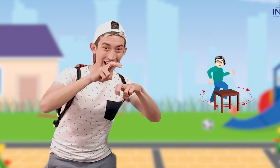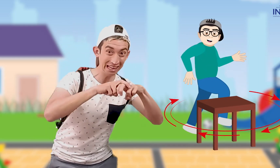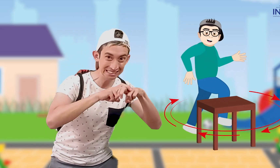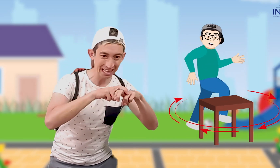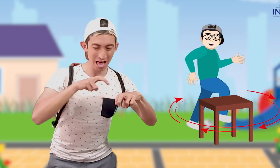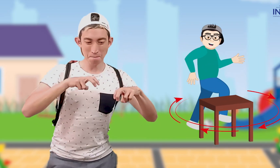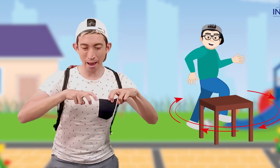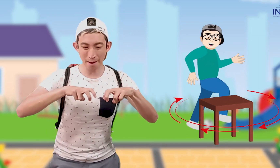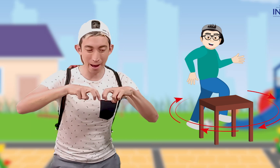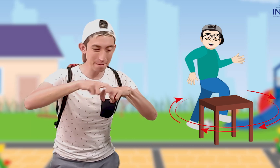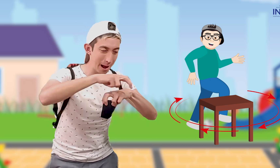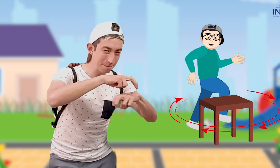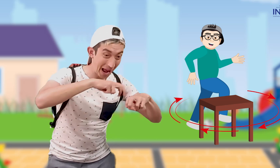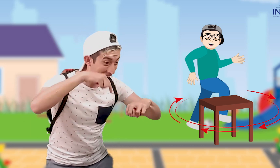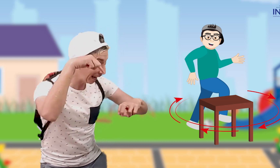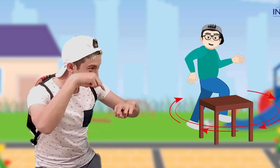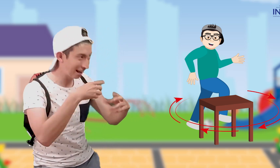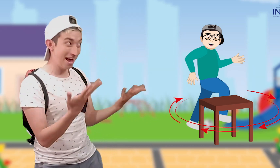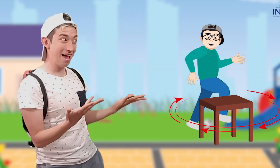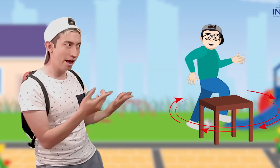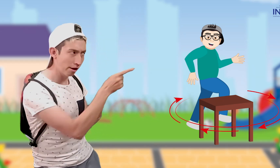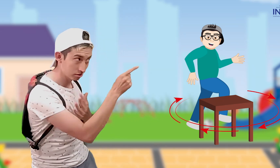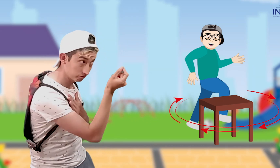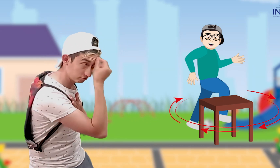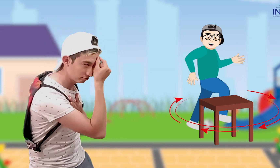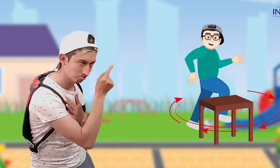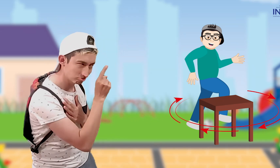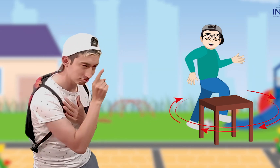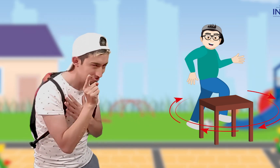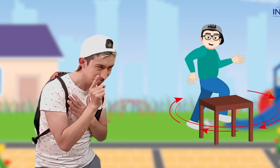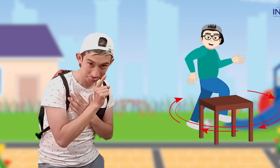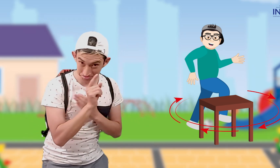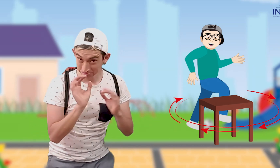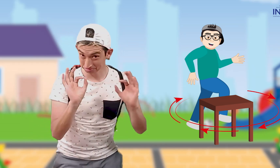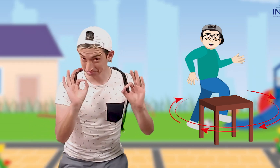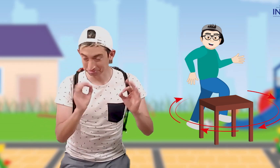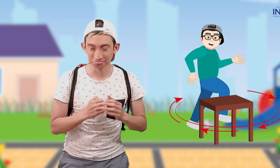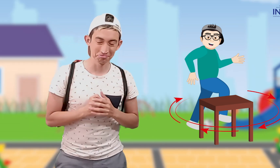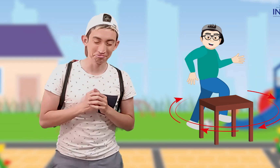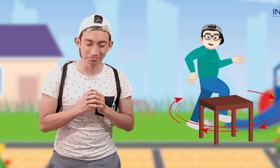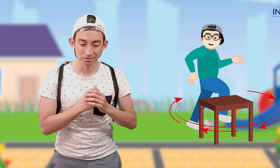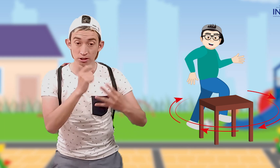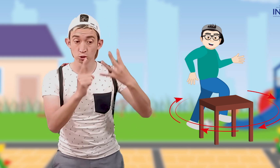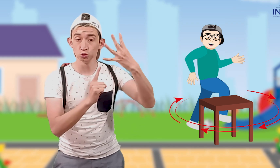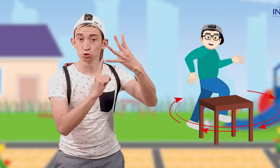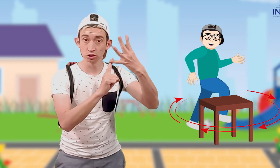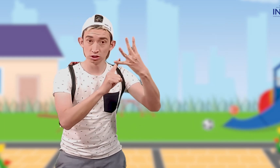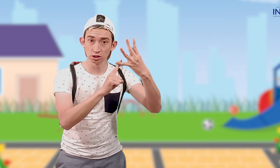deben realizar es rodear la silla. ¡Espero que lo estén memorizando! ¡Muy bien! La